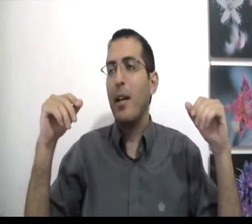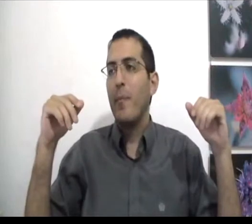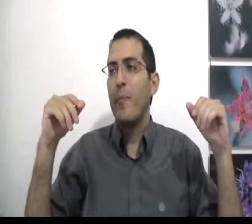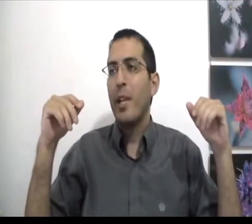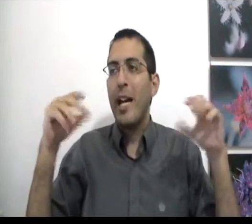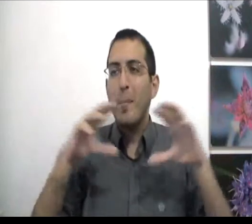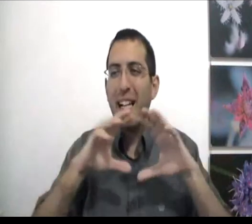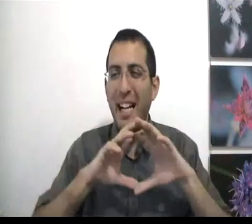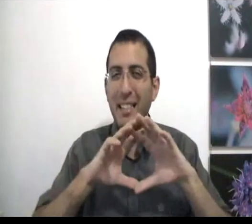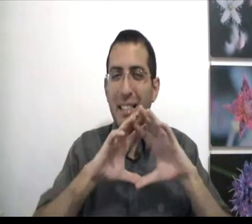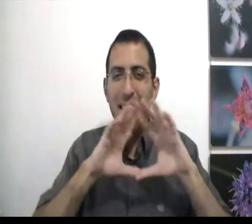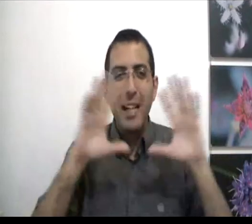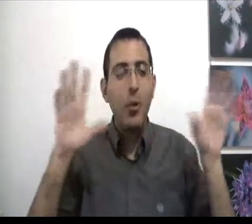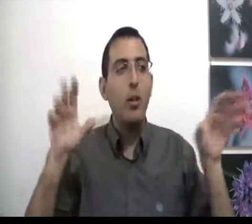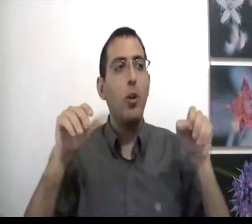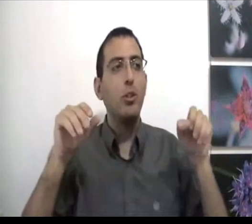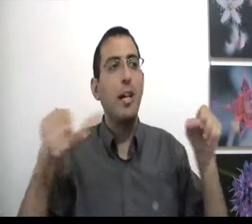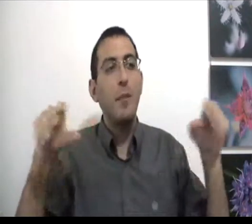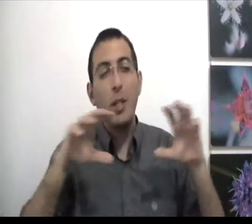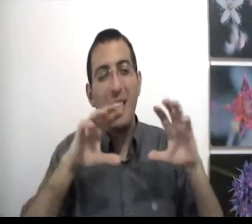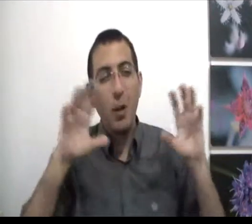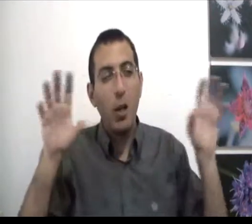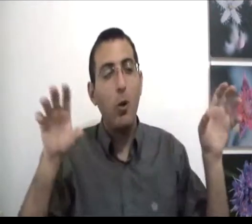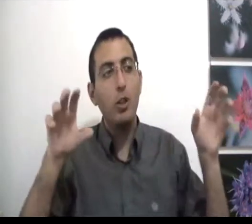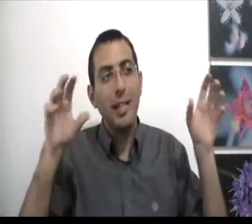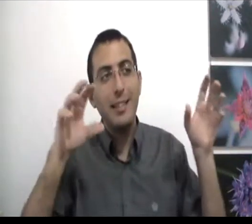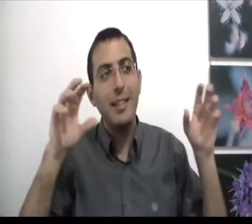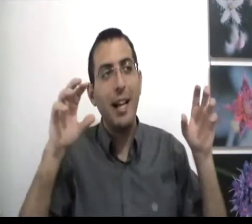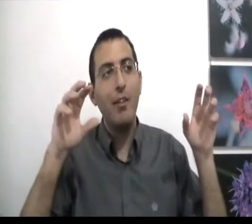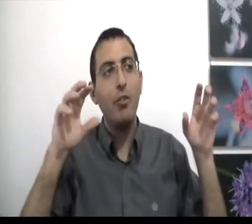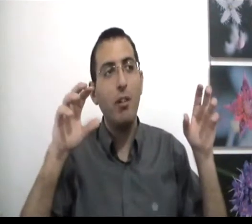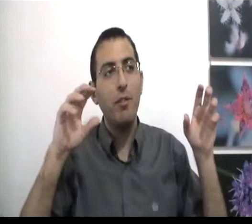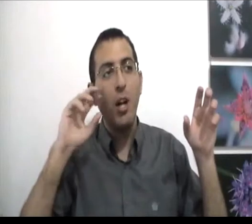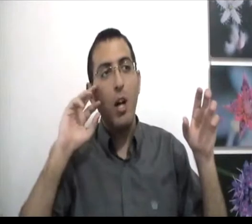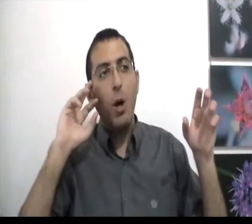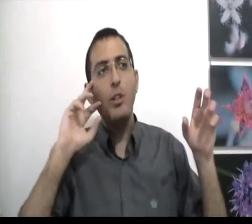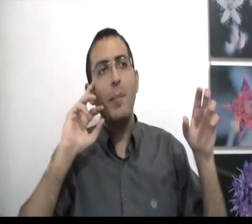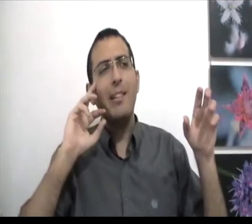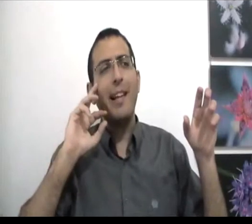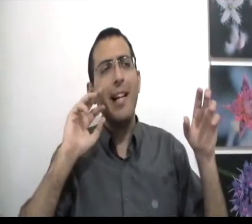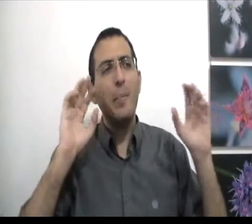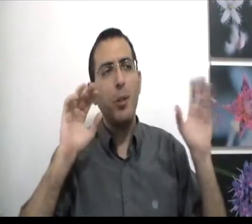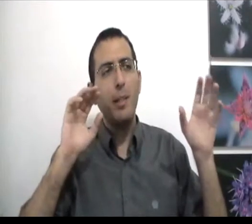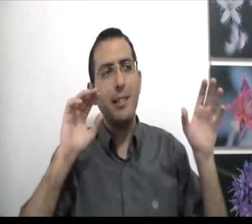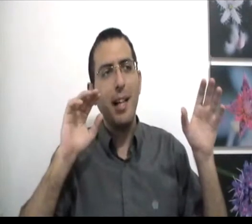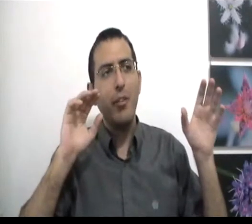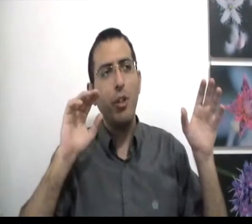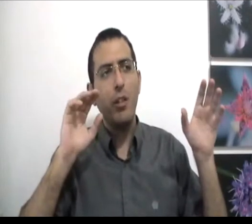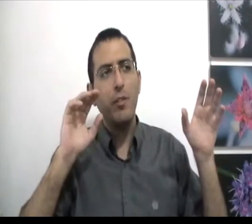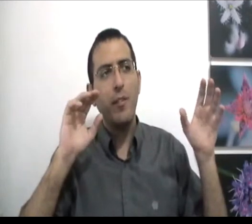האם לקחת את סך כל הכוחות שלך ובסך כל הכוחות שלך ניסית להרגיש טוב או שאמרת כן אני מאוד מנסה להרגיש טוב אבל